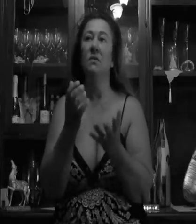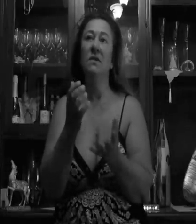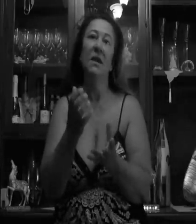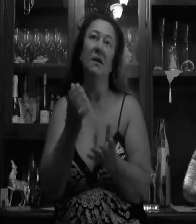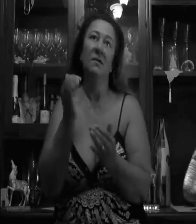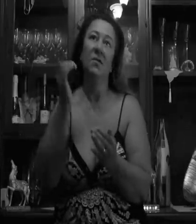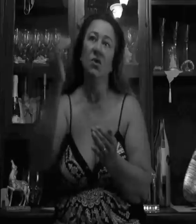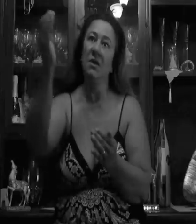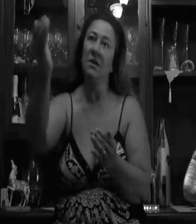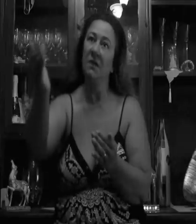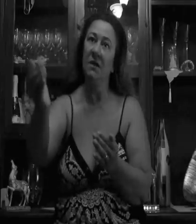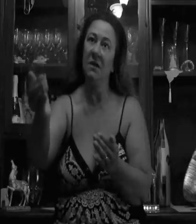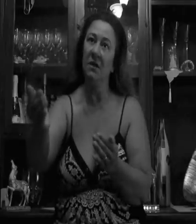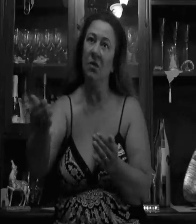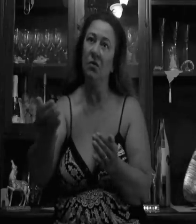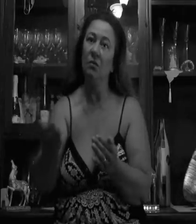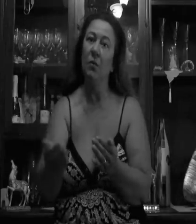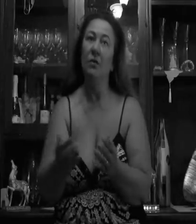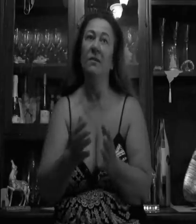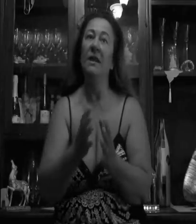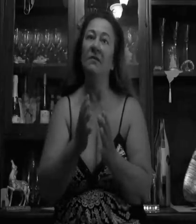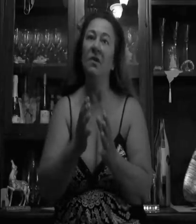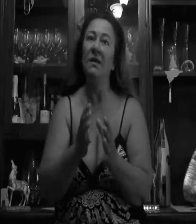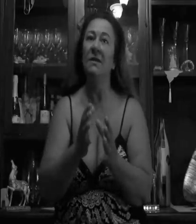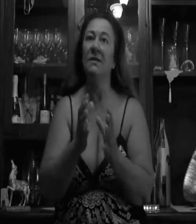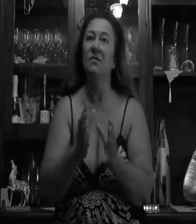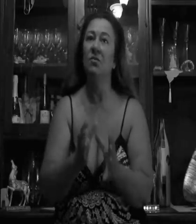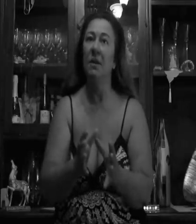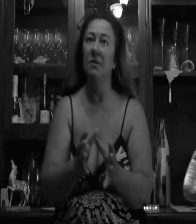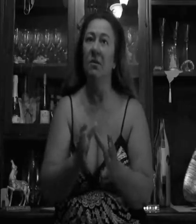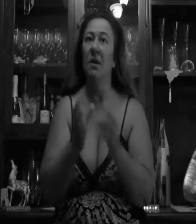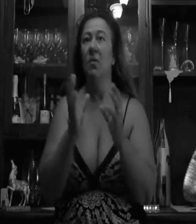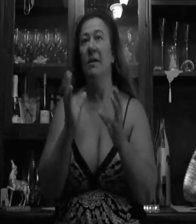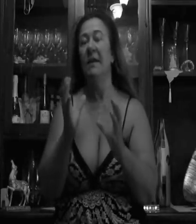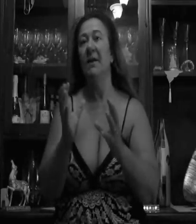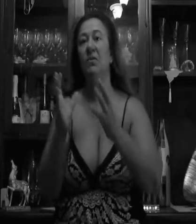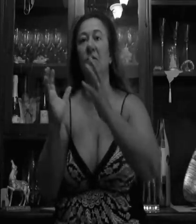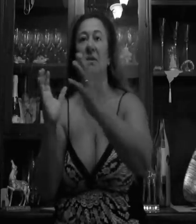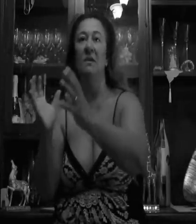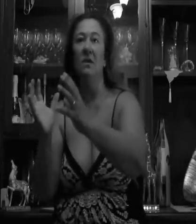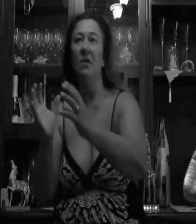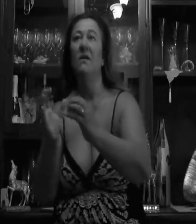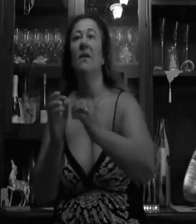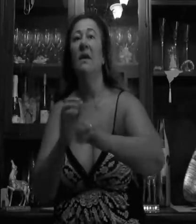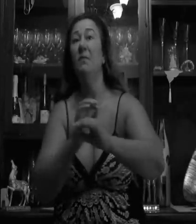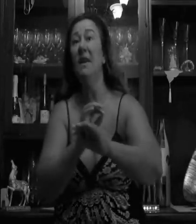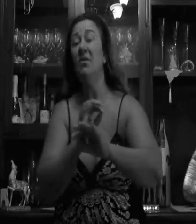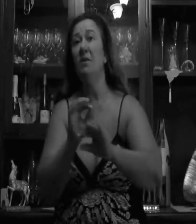se voi scendete e vi renderete conto un po' della violenza che sta subendo, quel tratto di rione. È pieno